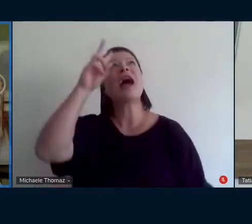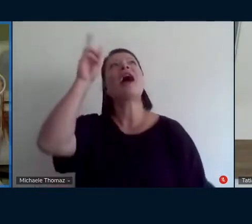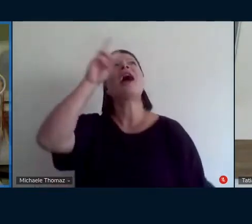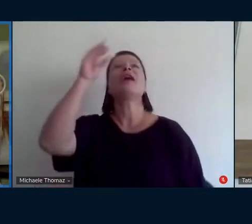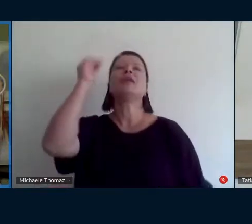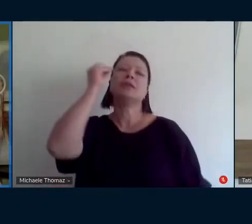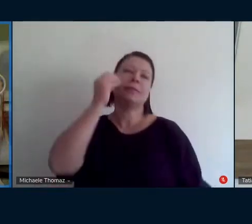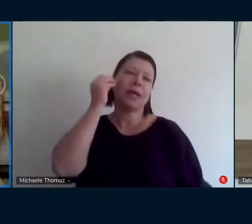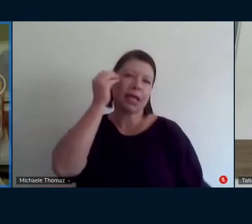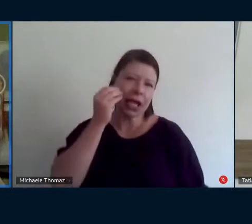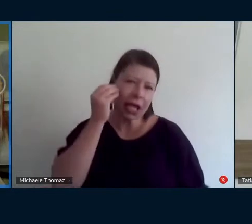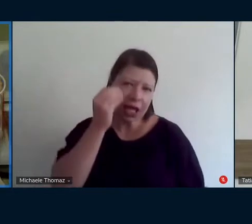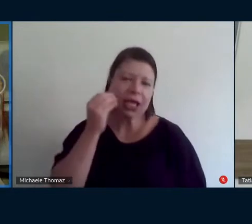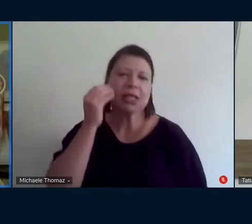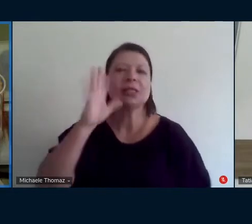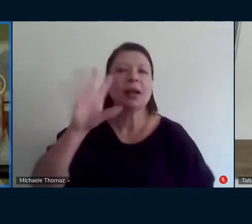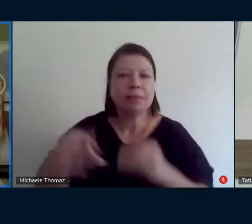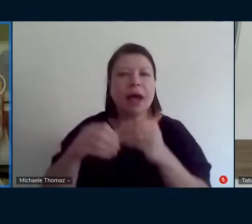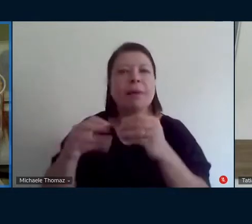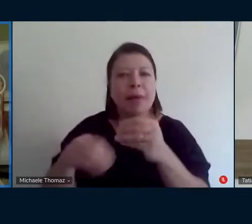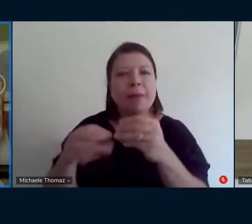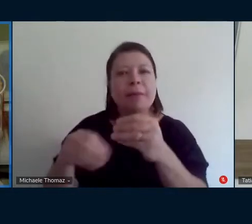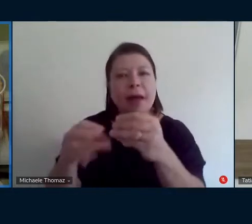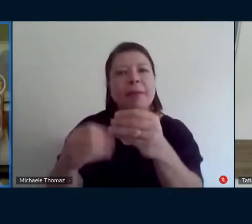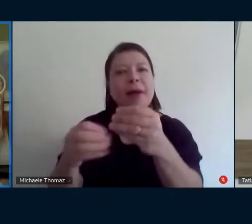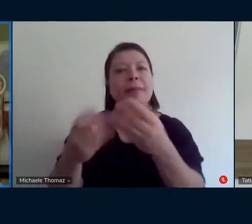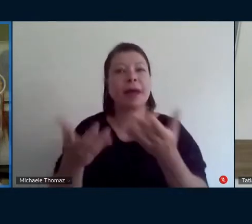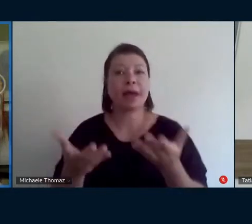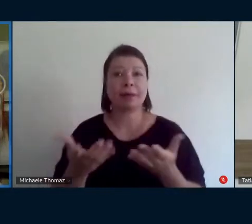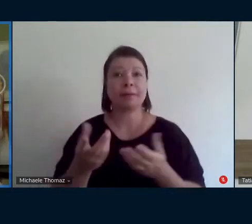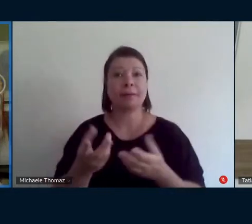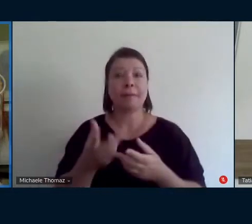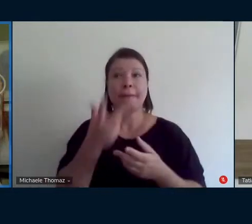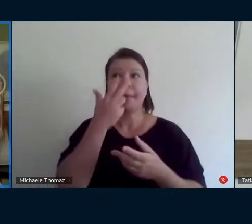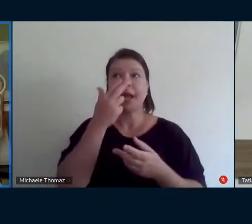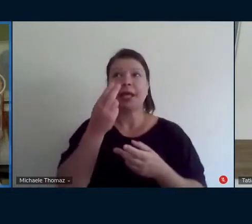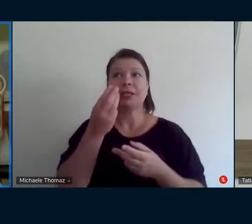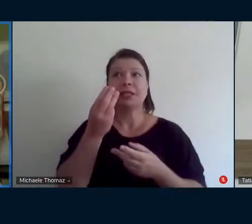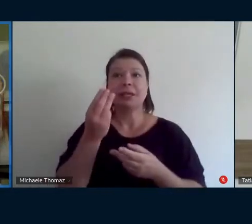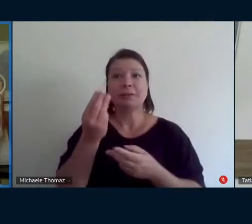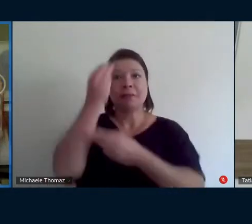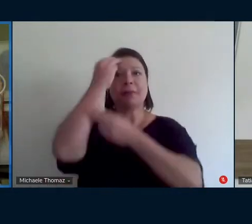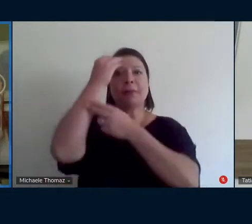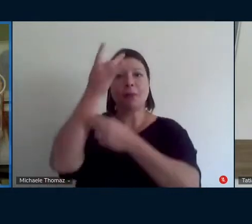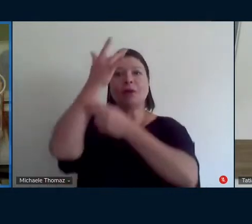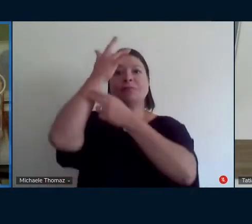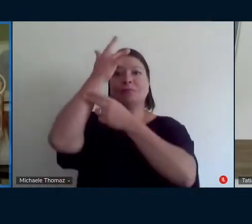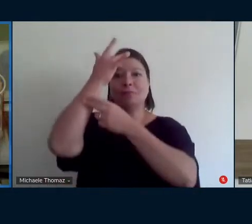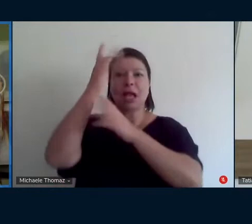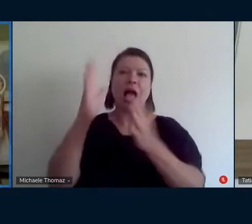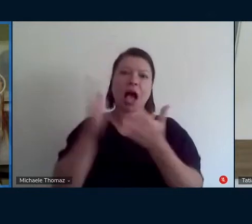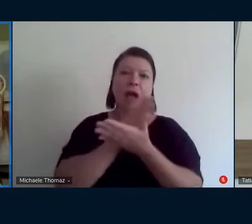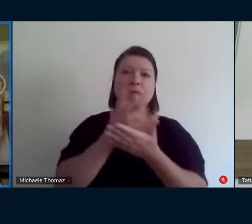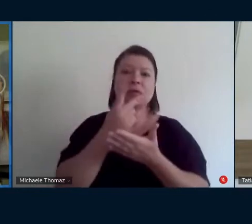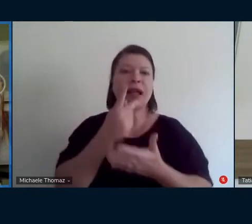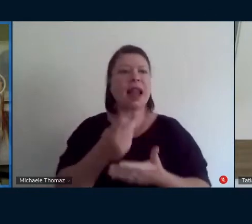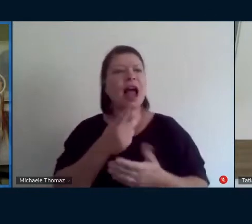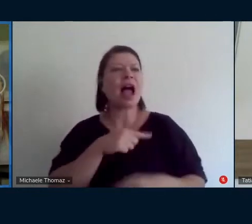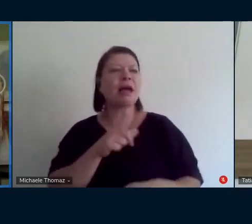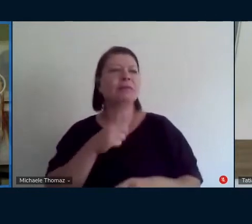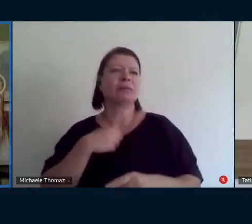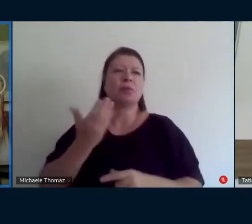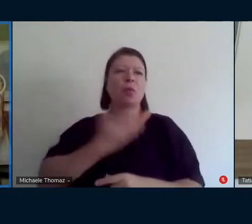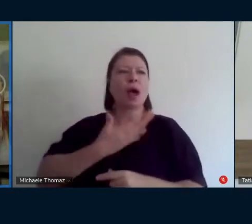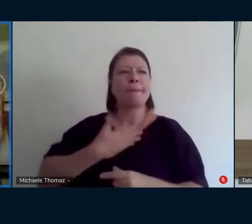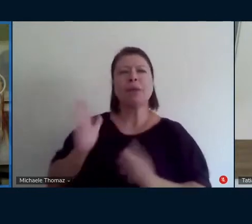e é interessante como foi a experiência com meu colega surdo como foi a experiência com meu colega autista como foi a